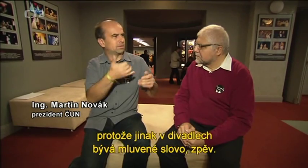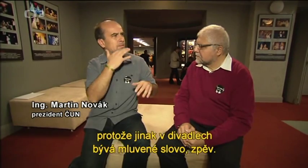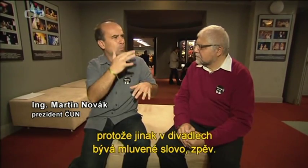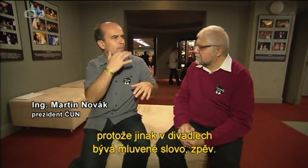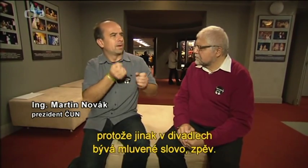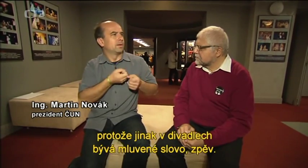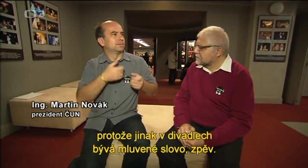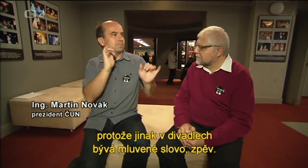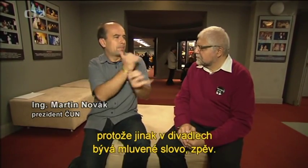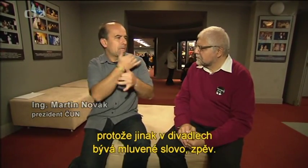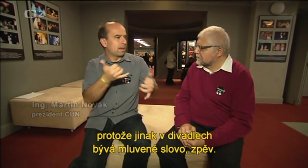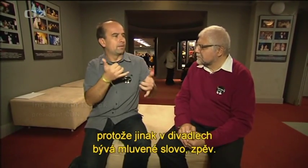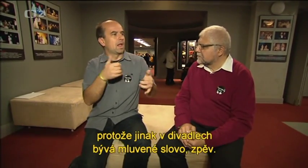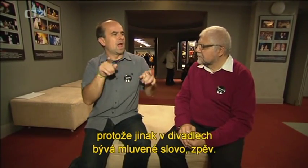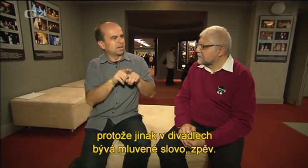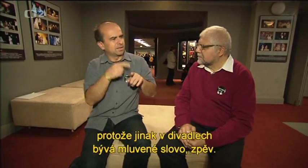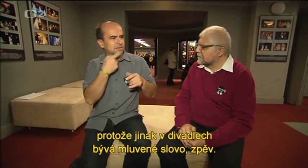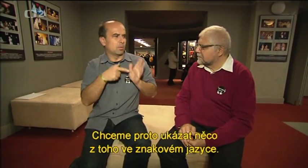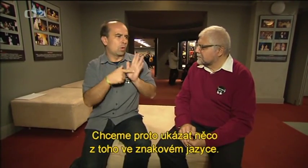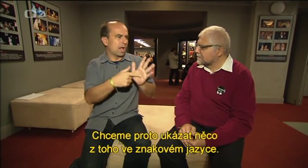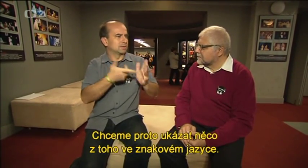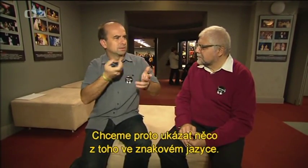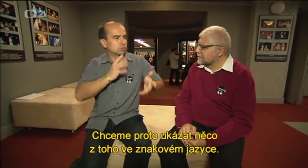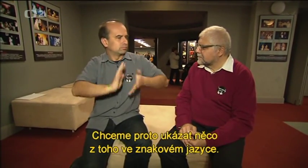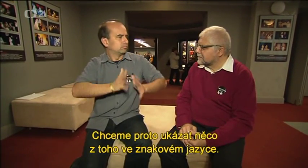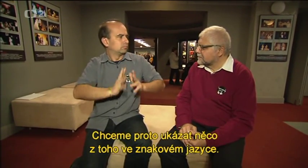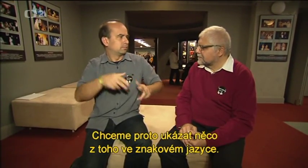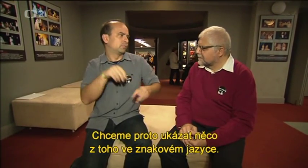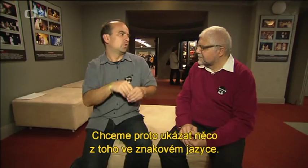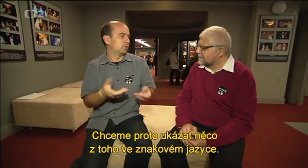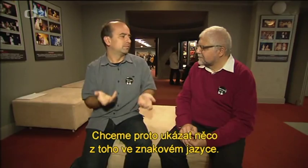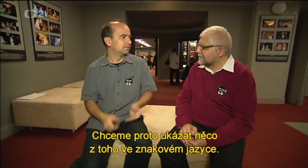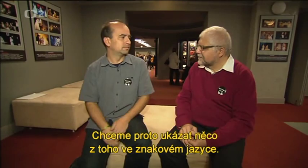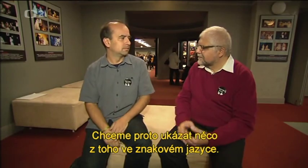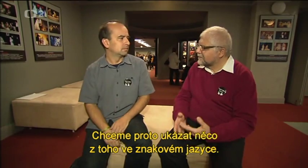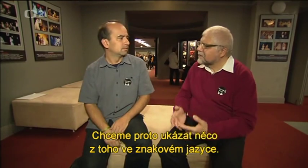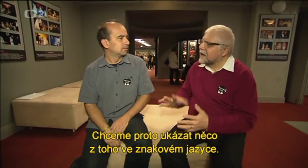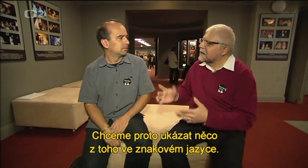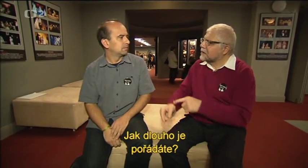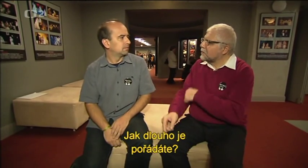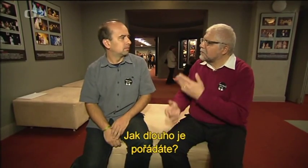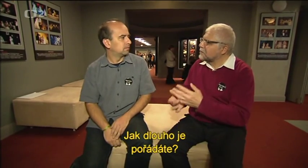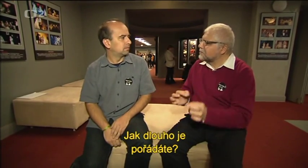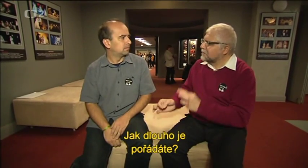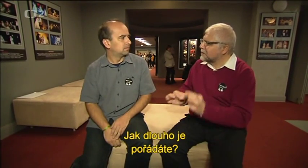mluvené slovo, zpěv. Chceme proto ukázat něco z toho ve znakovém jazyce. Jak dlouho je pořádáte?